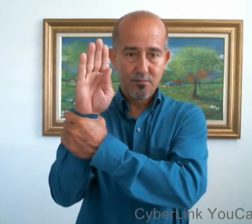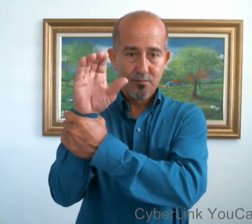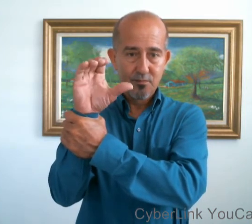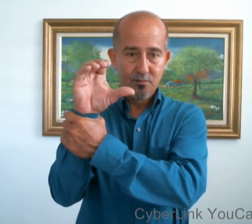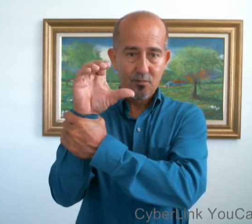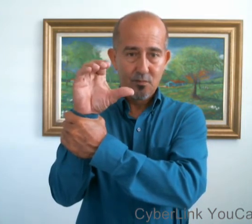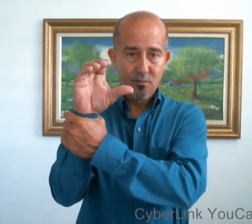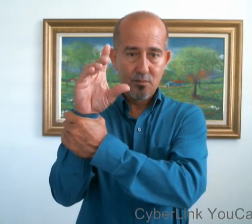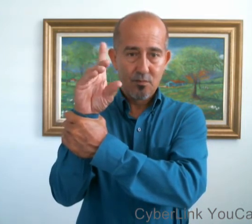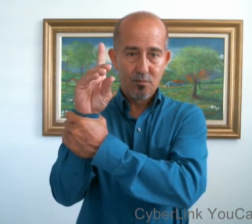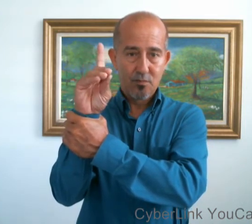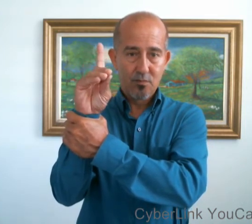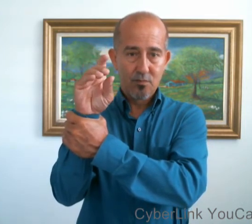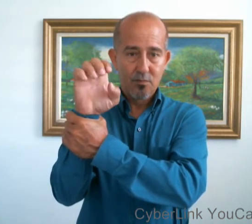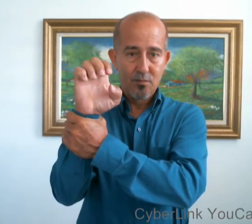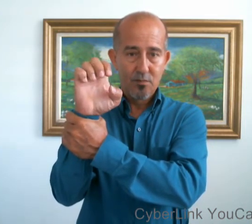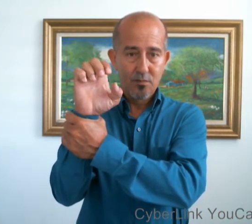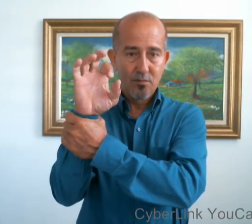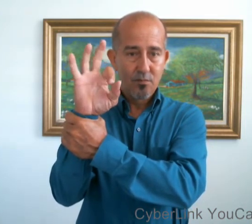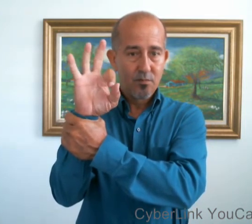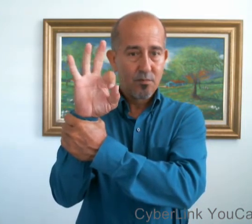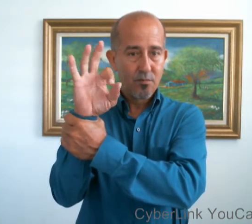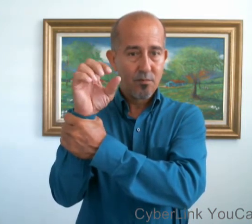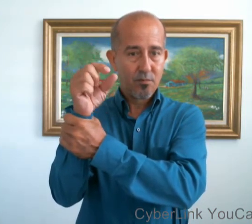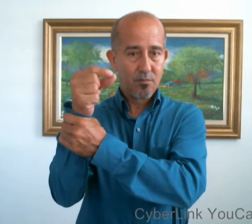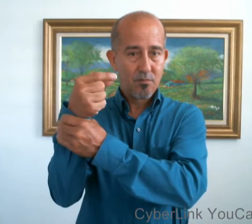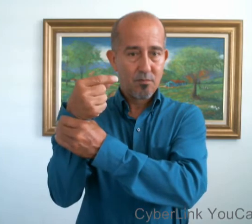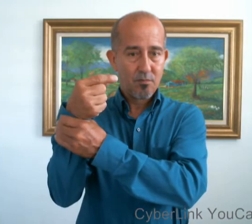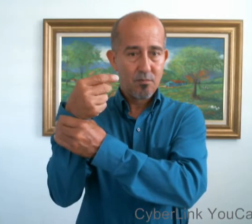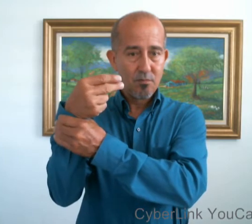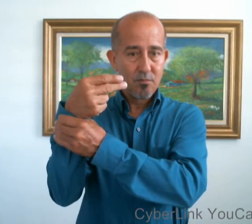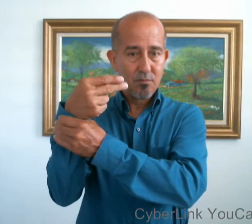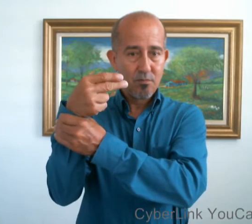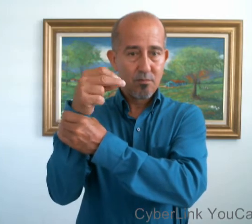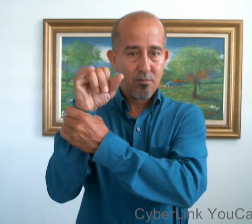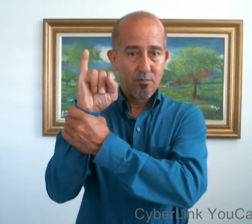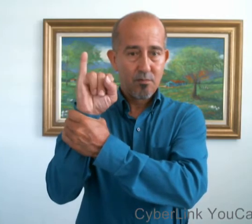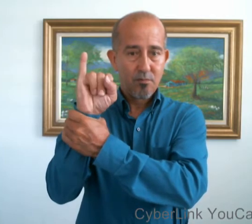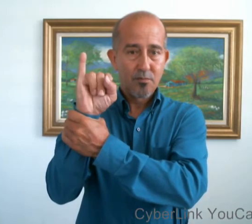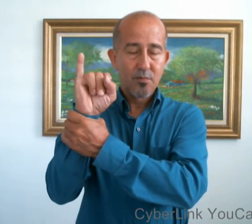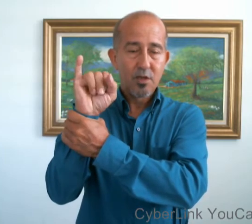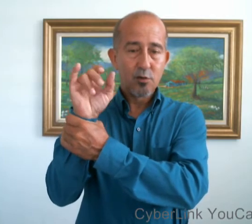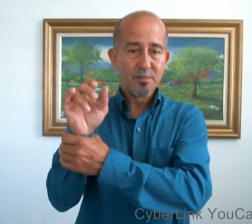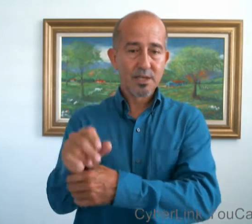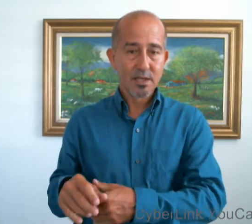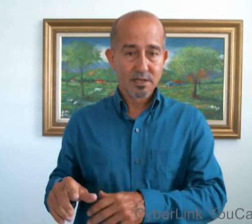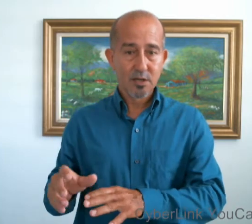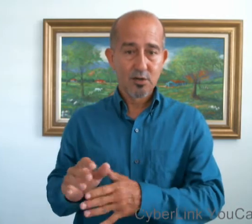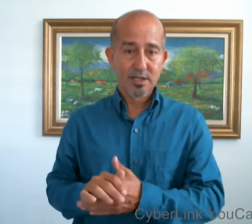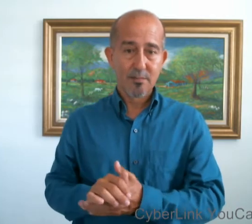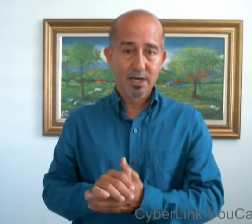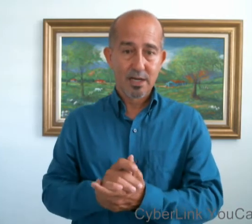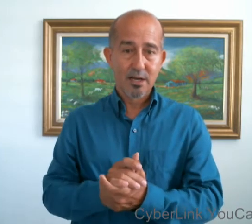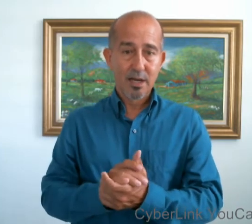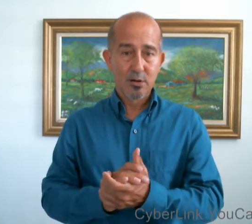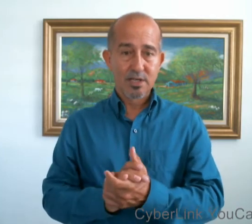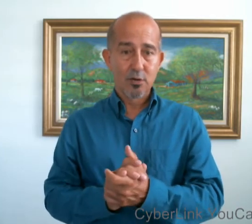comience a hacerlo de esa manera, es lo que se